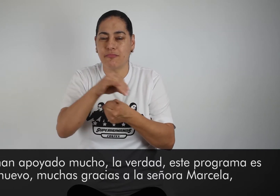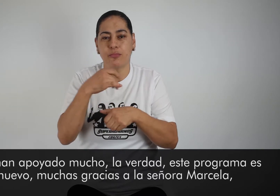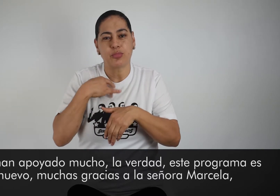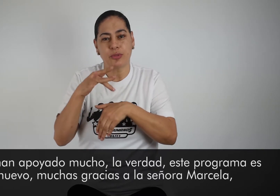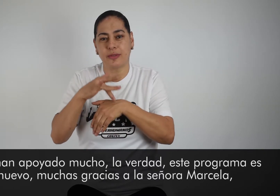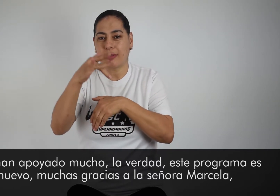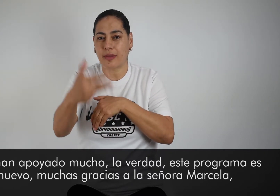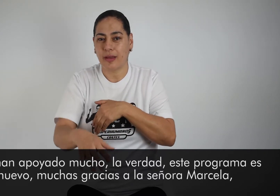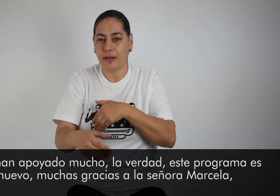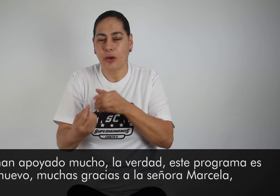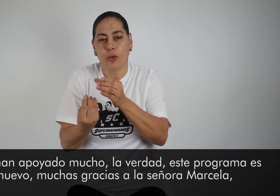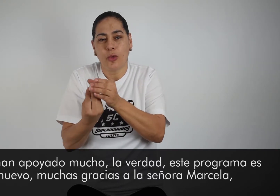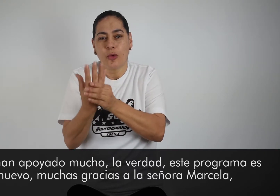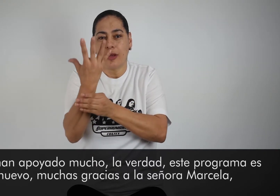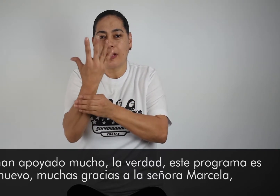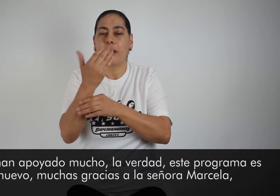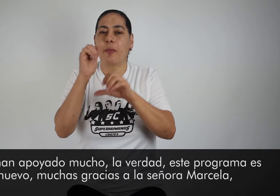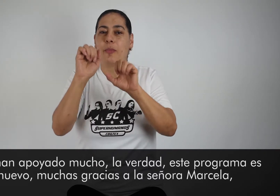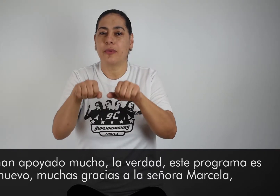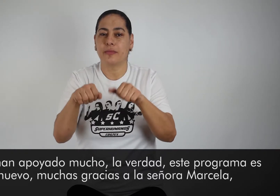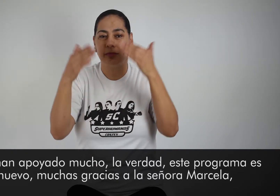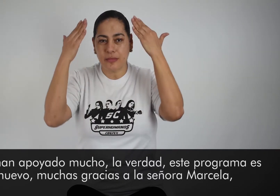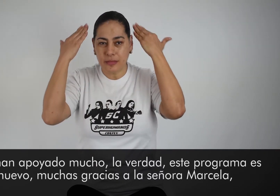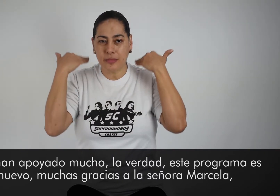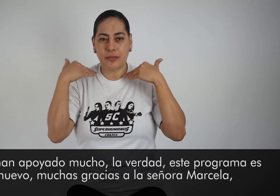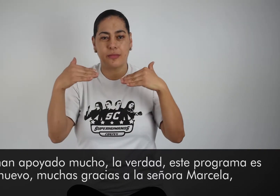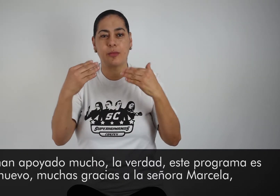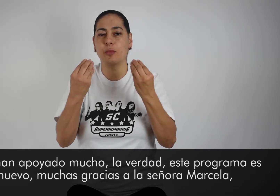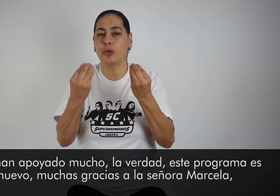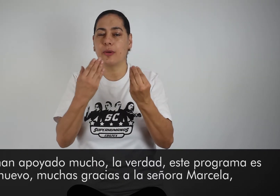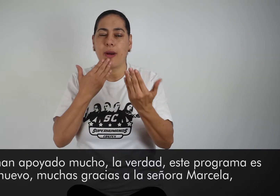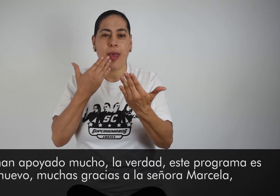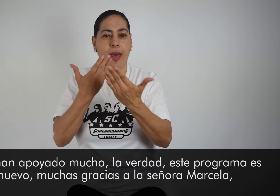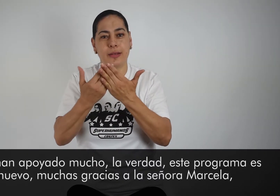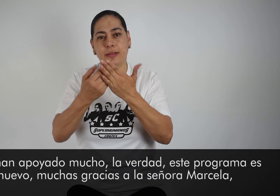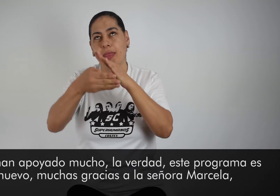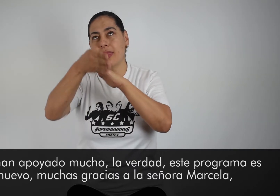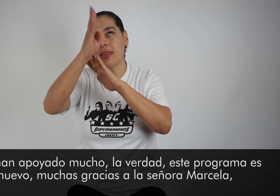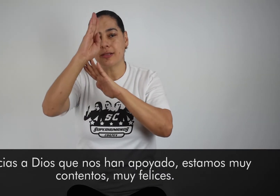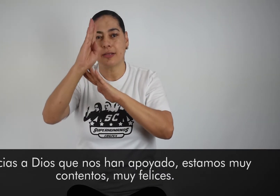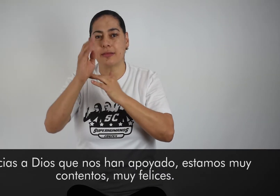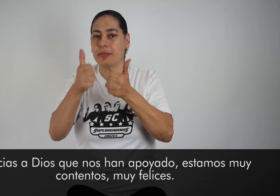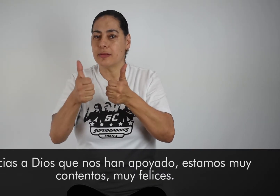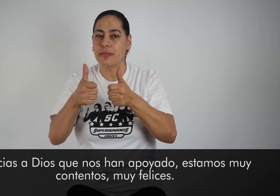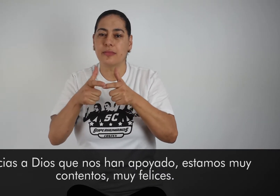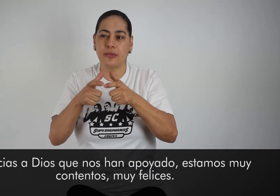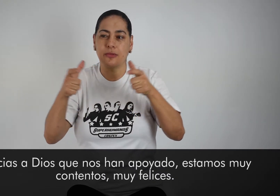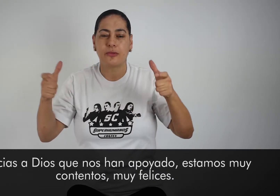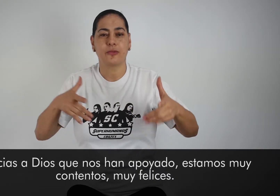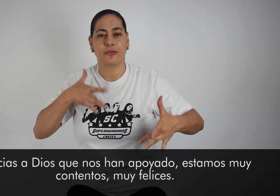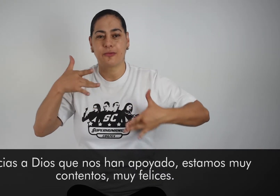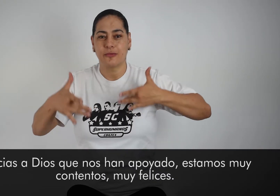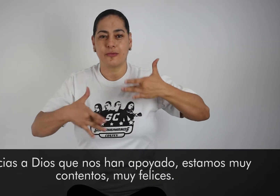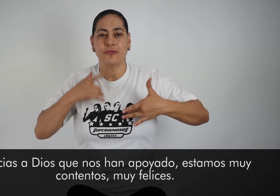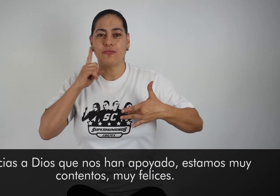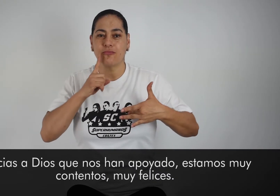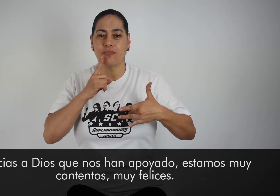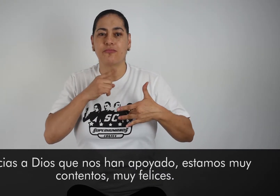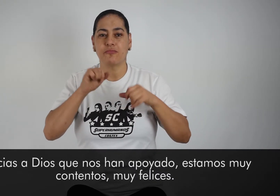La verdad es que este programa es nuevo. Muchas gracias a la doctora Marcela, gracias a Dios que nos han apoyado. Estamos muy